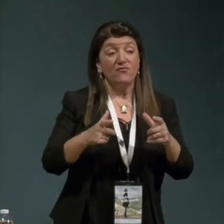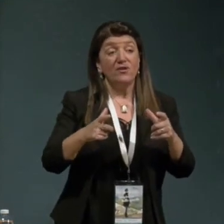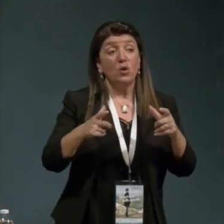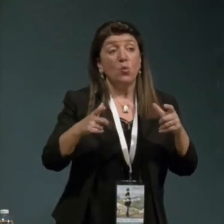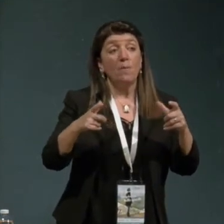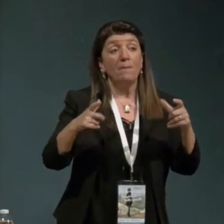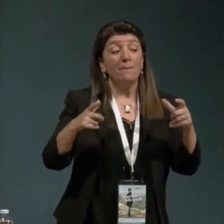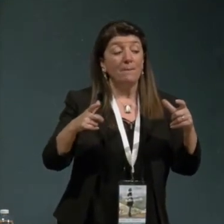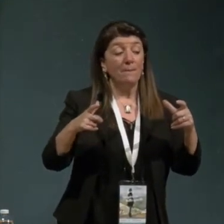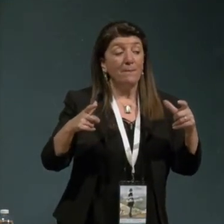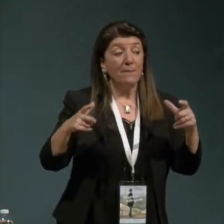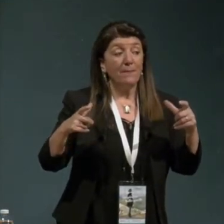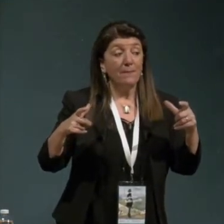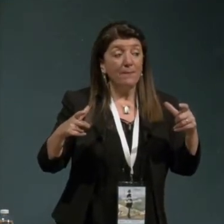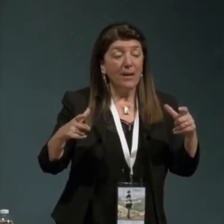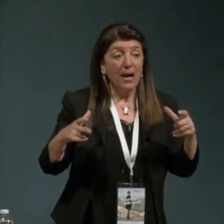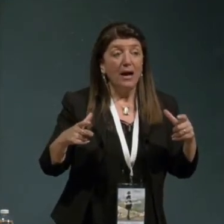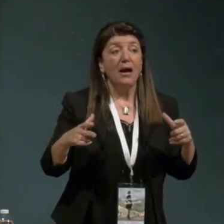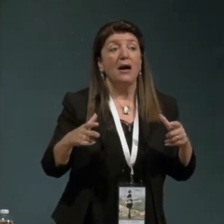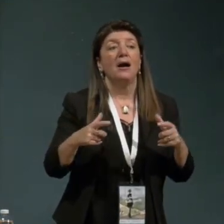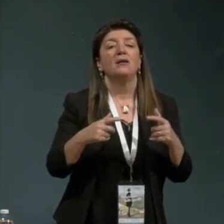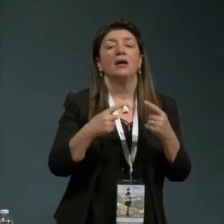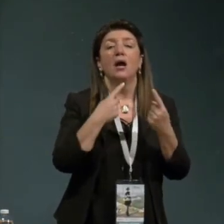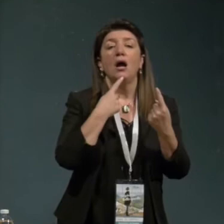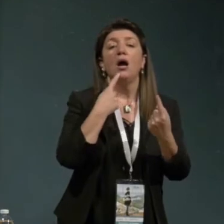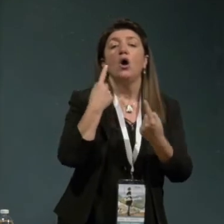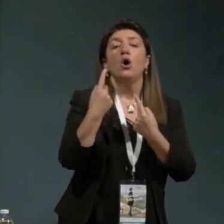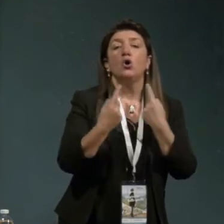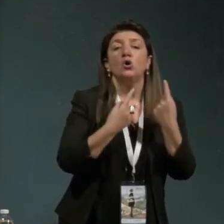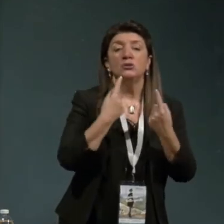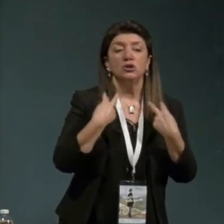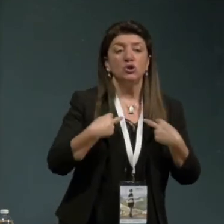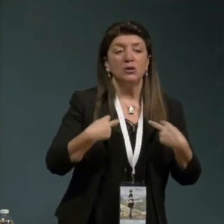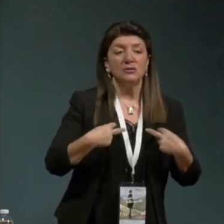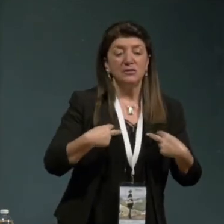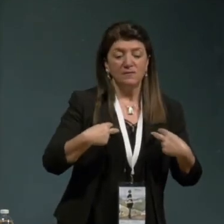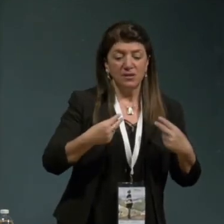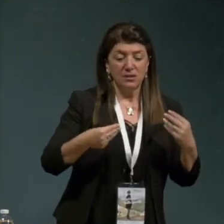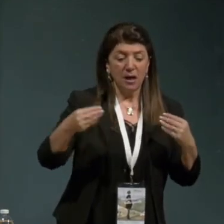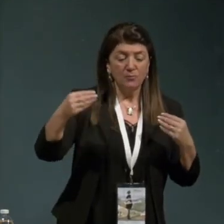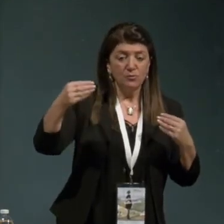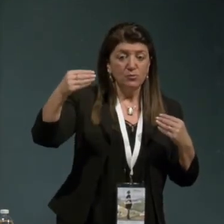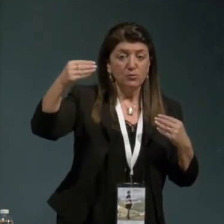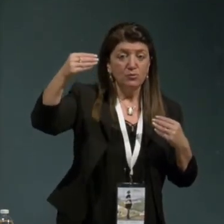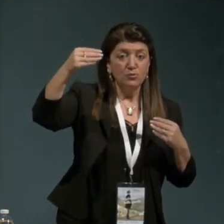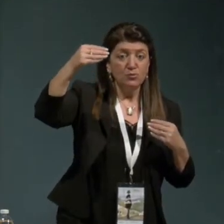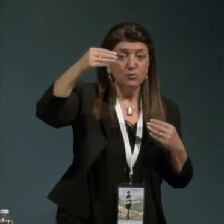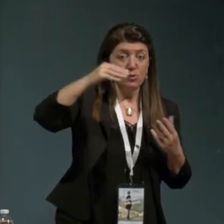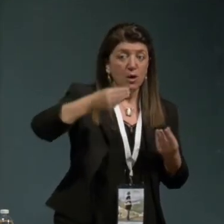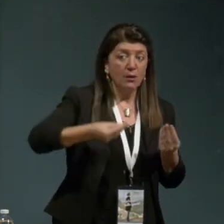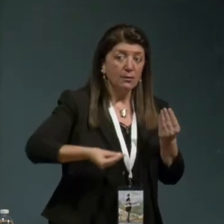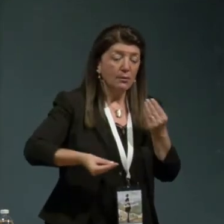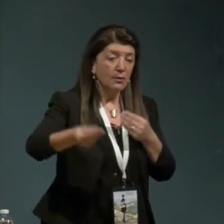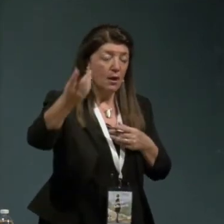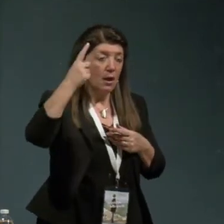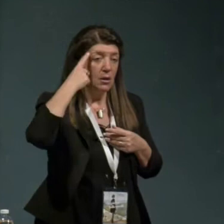migliori condizioni di vita e aveva l'idea di una società